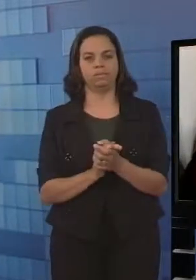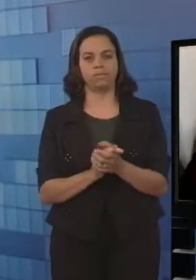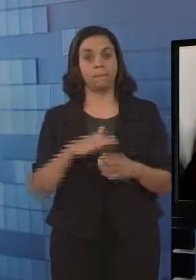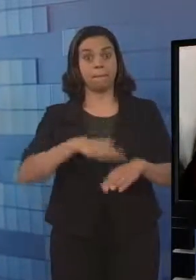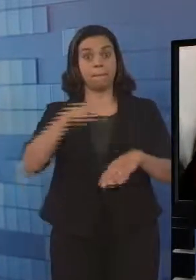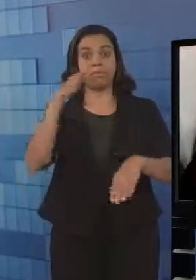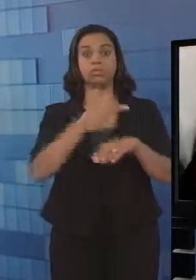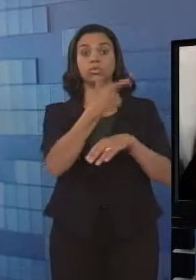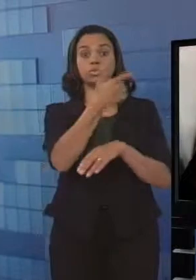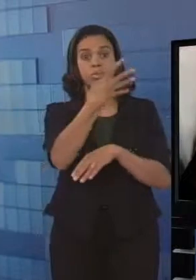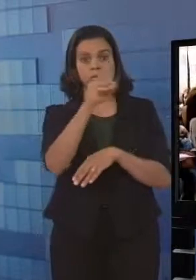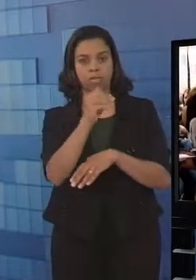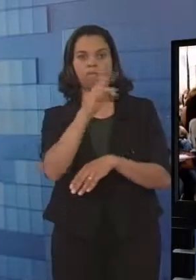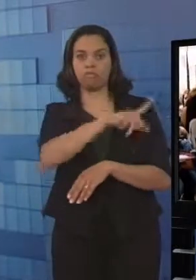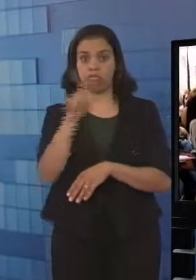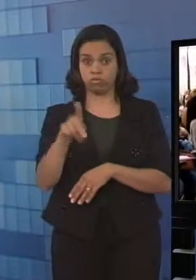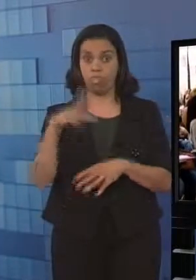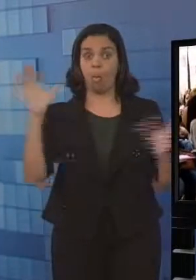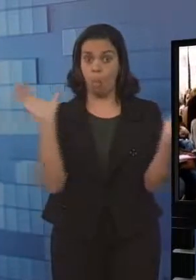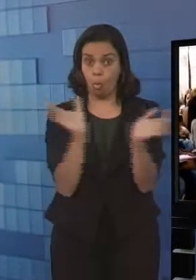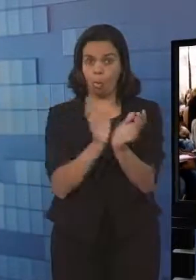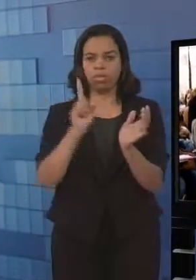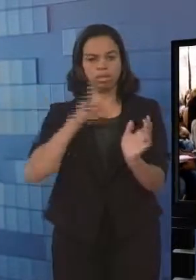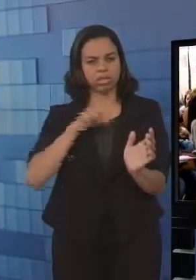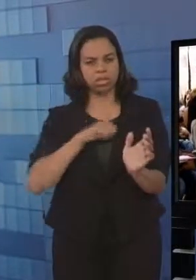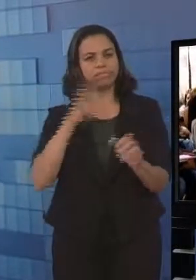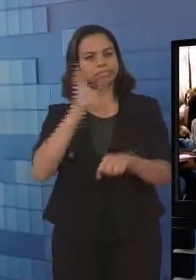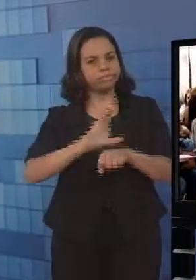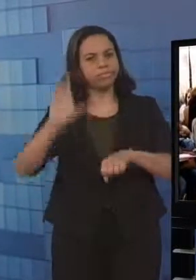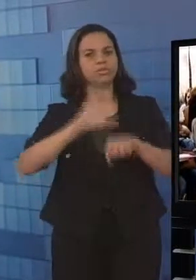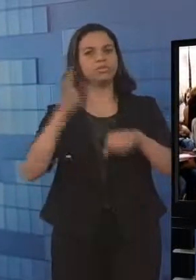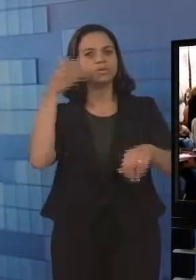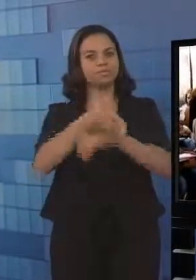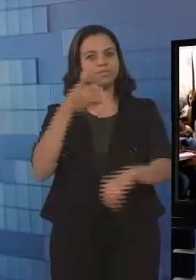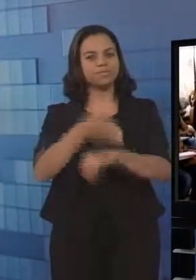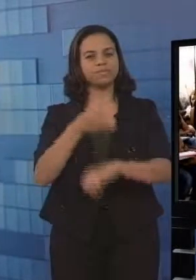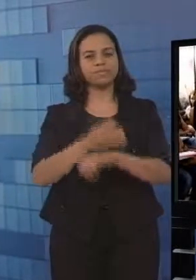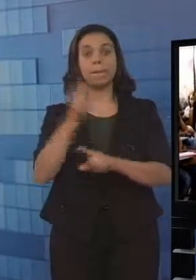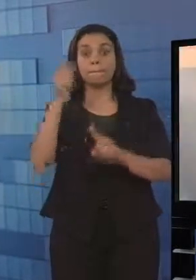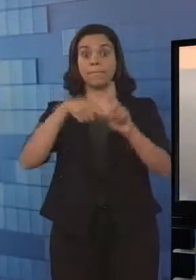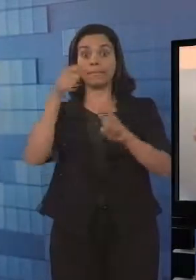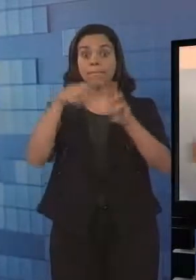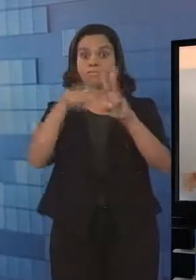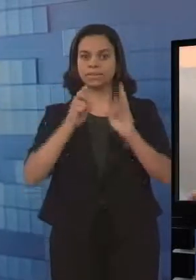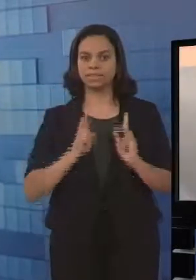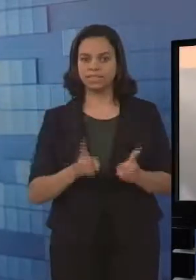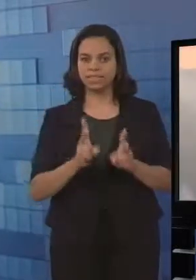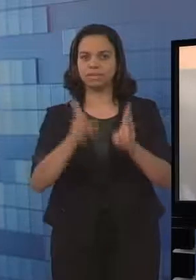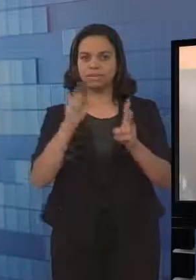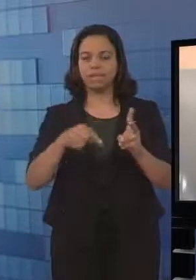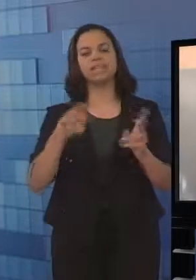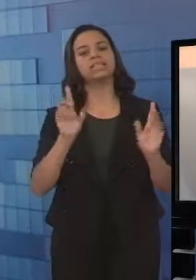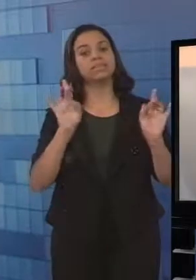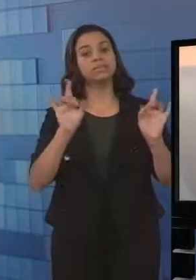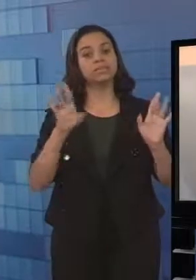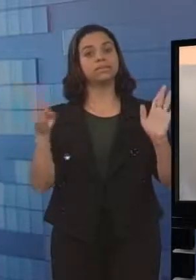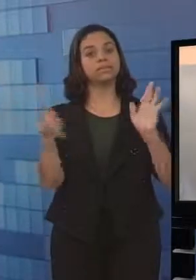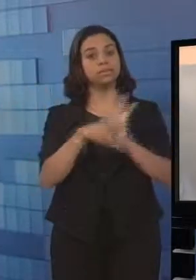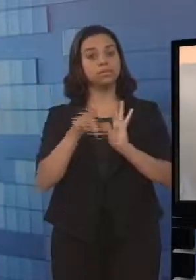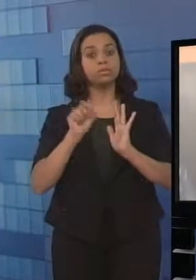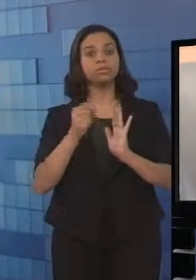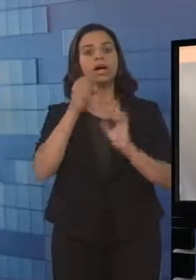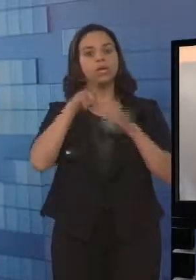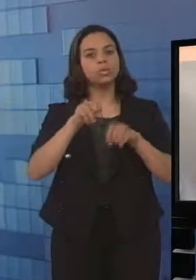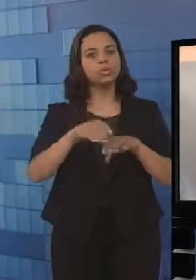240 professores estão participando dessas atividades complementares. O curso é mensal e até uma especialização sobre educação